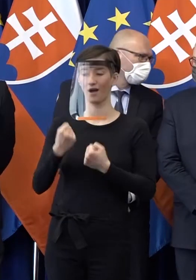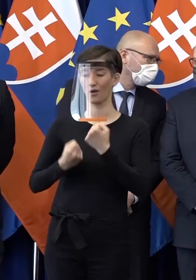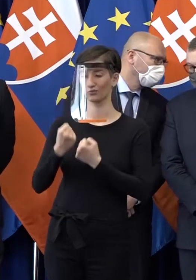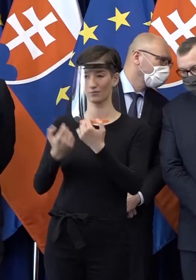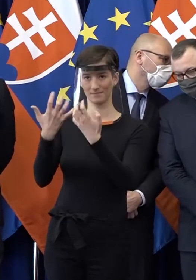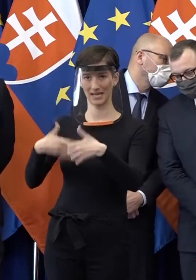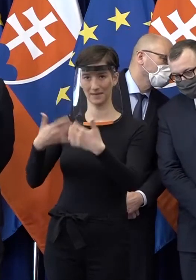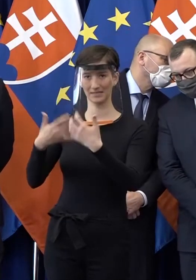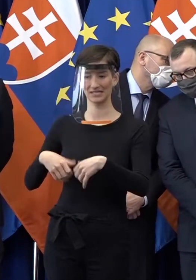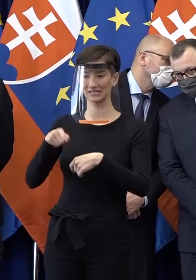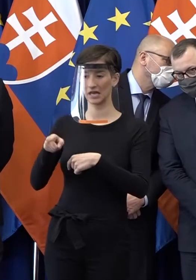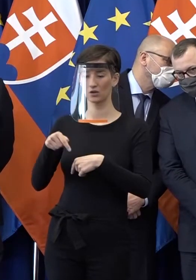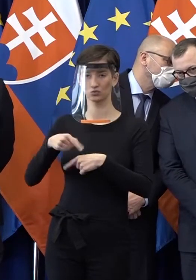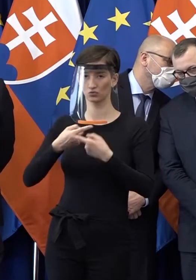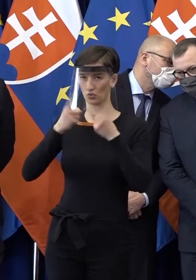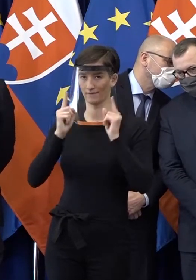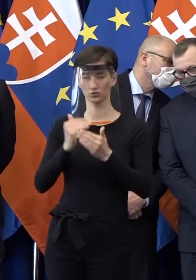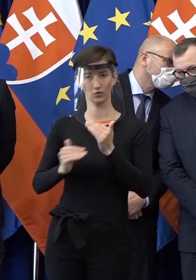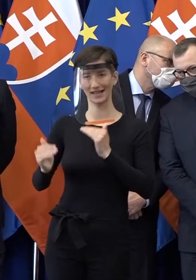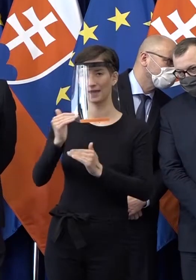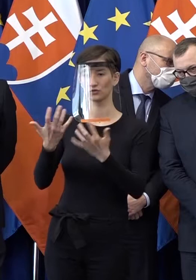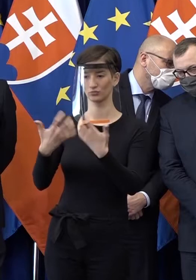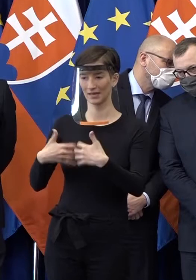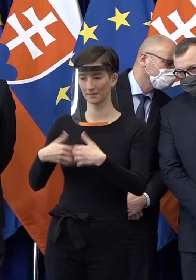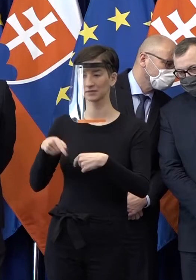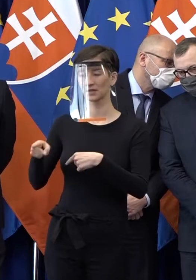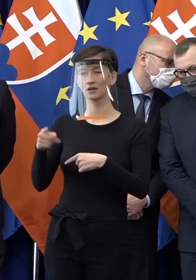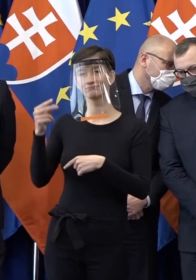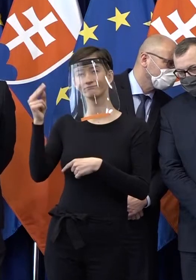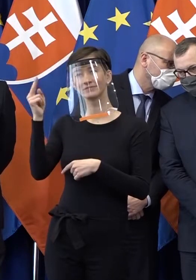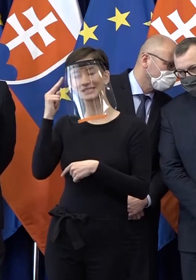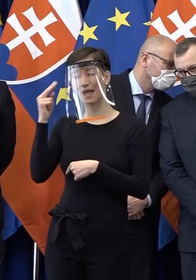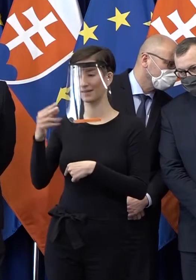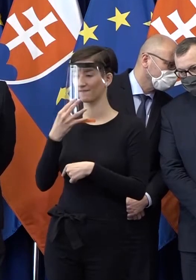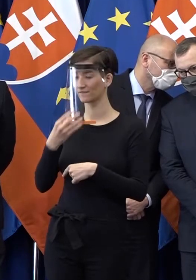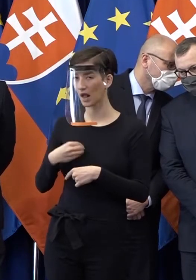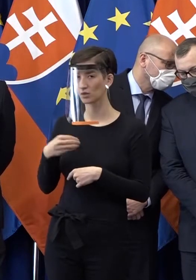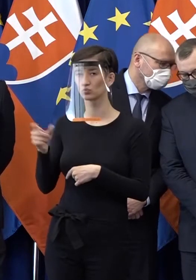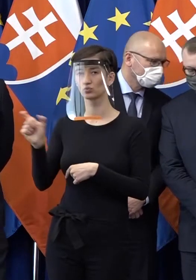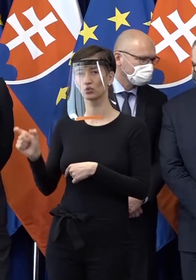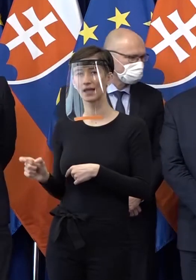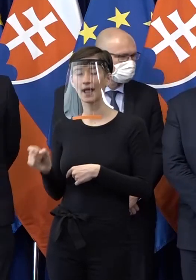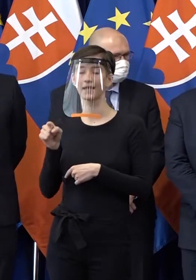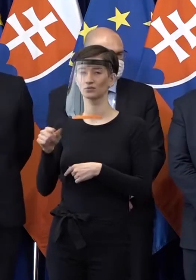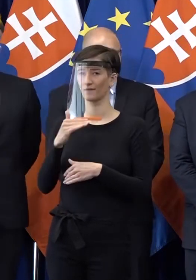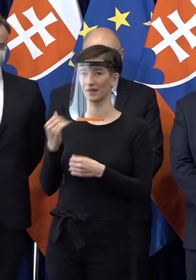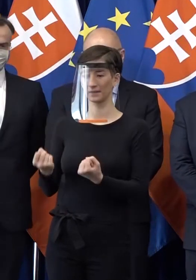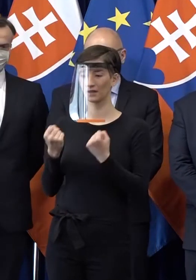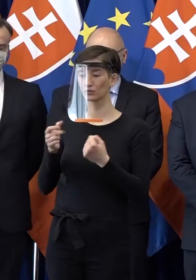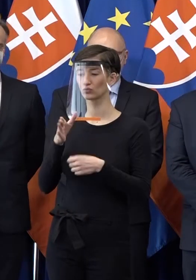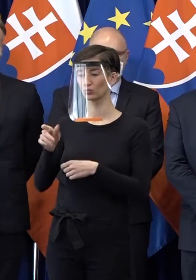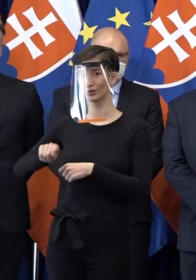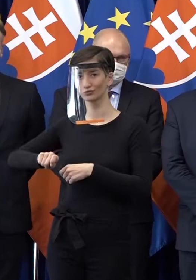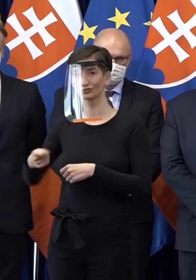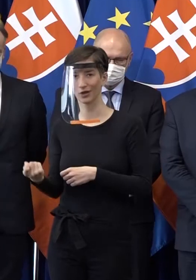nenavehnú výrobu španielskú, vo francúzsku, v taliansku, bude veľmi ťažko naštartovať veľmi rýchlo tento priemysel. A